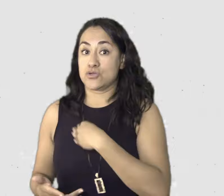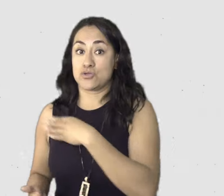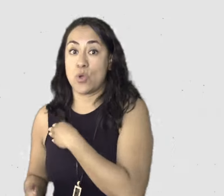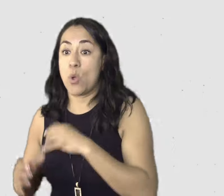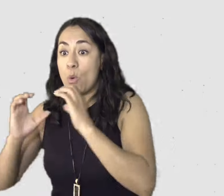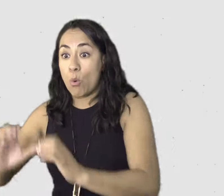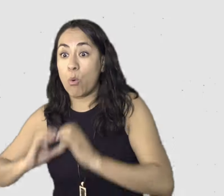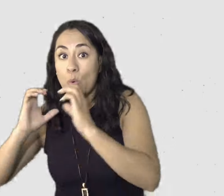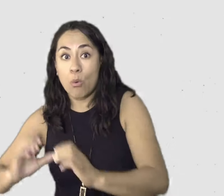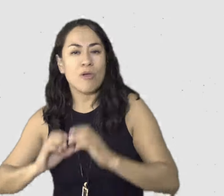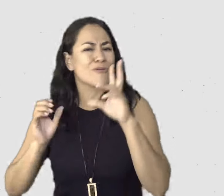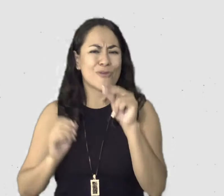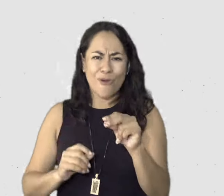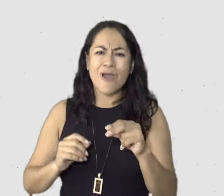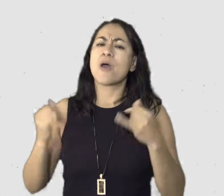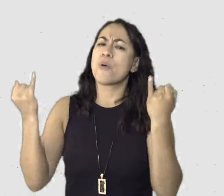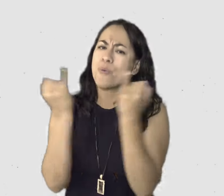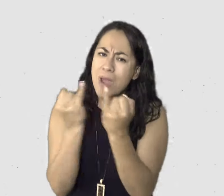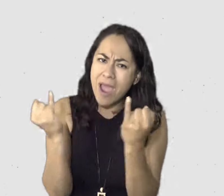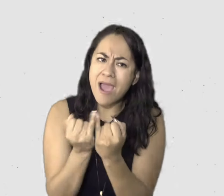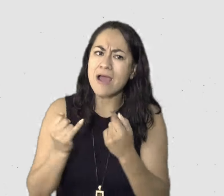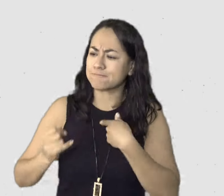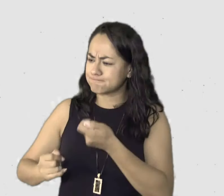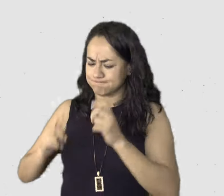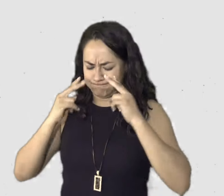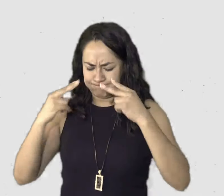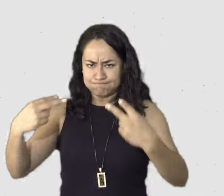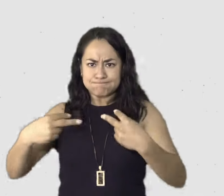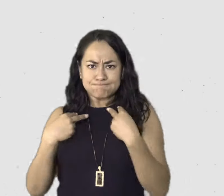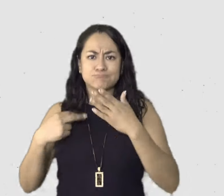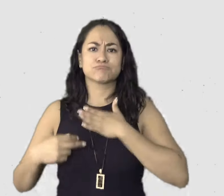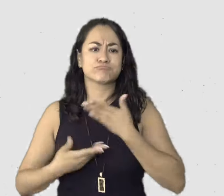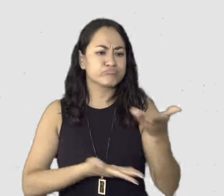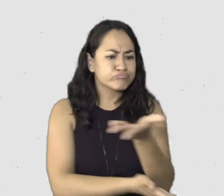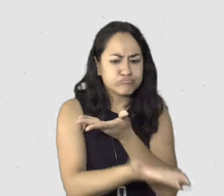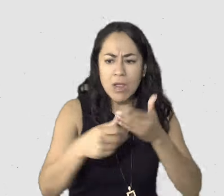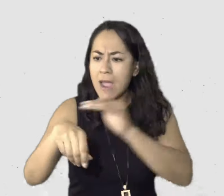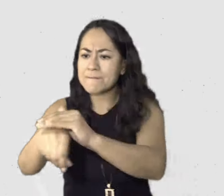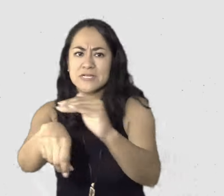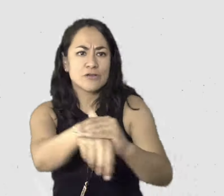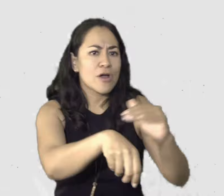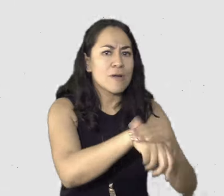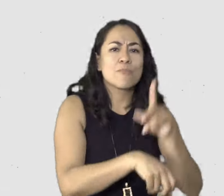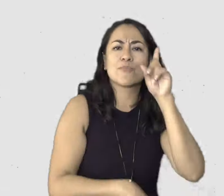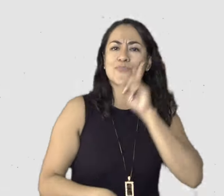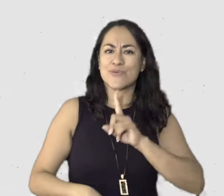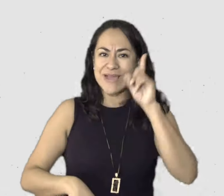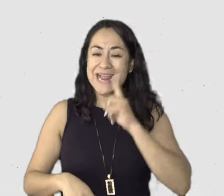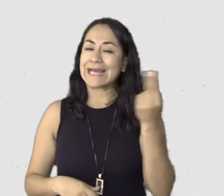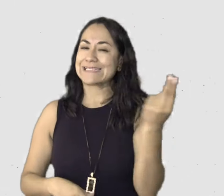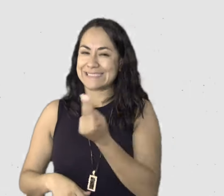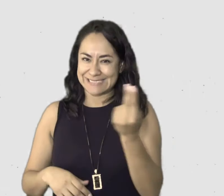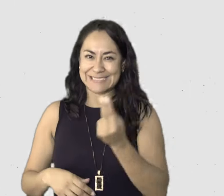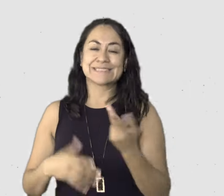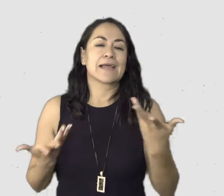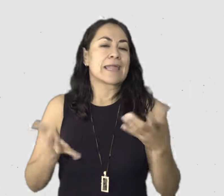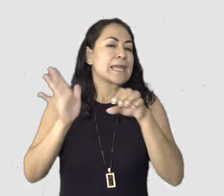nosotros, ¿no? Yo creo que yo llevo en posparto, pues no acabé el posparto de mi hija cuando empecé el embarazo de mi hijo, entonces